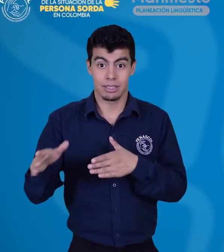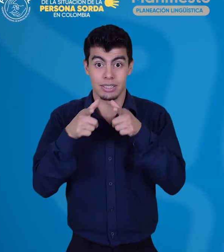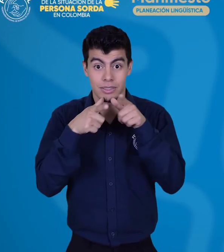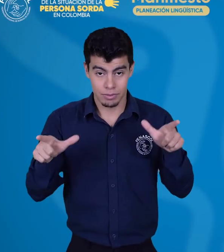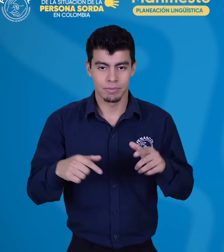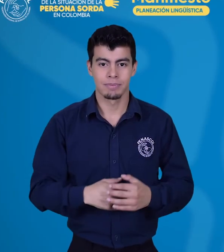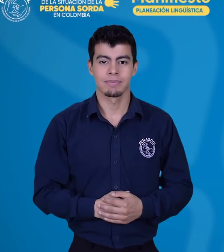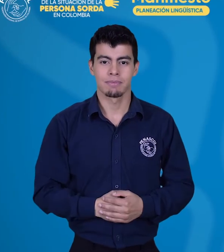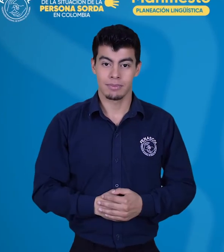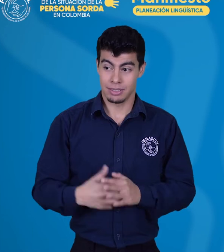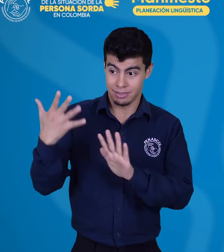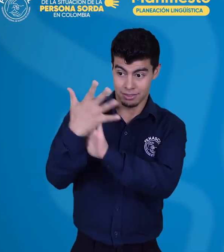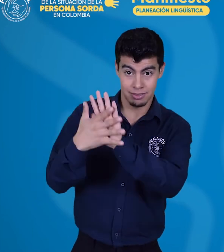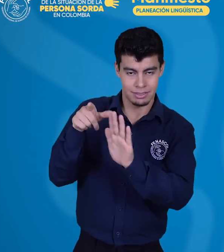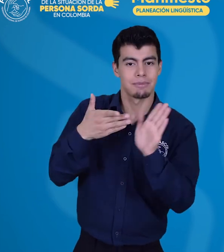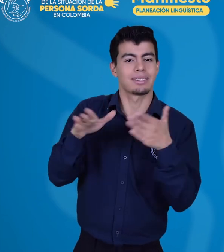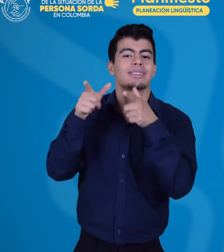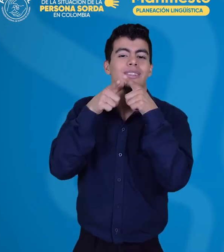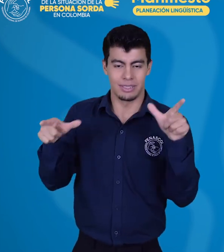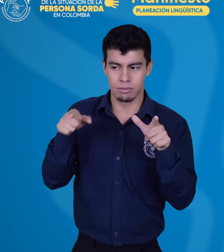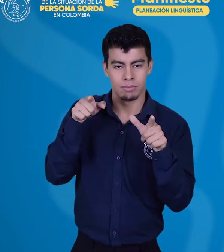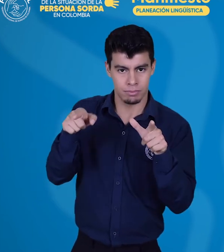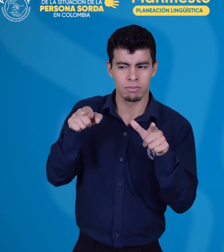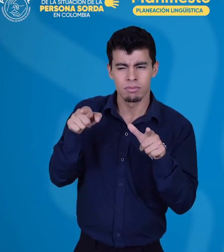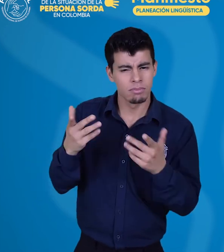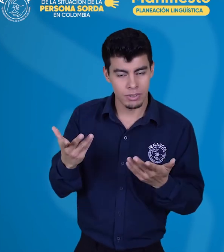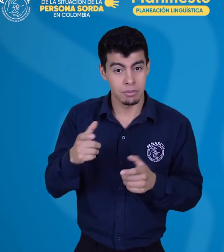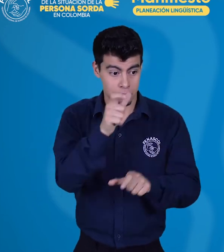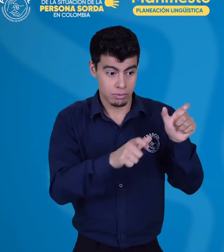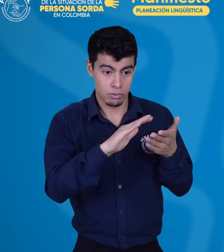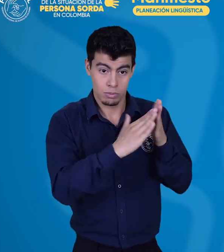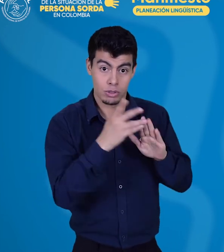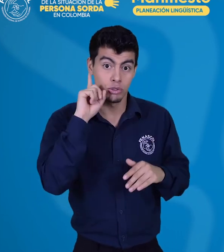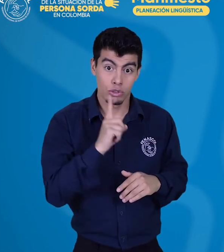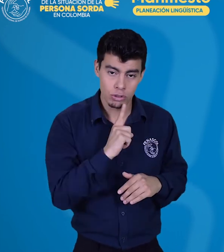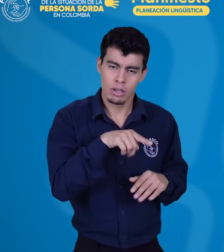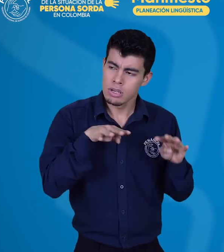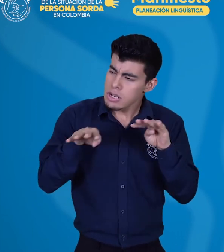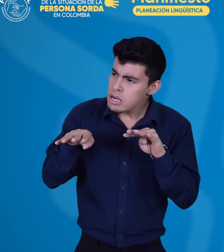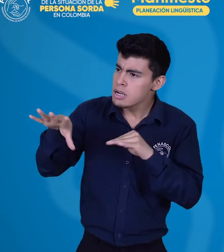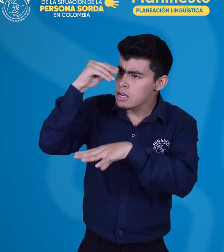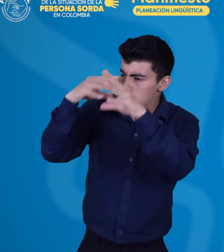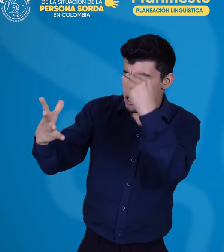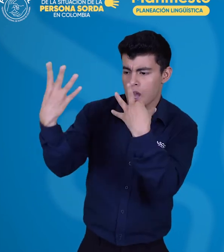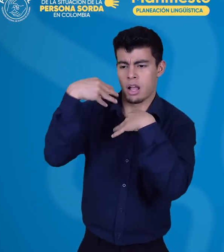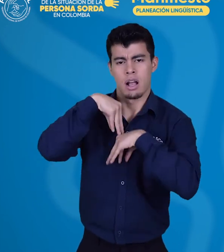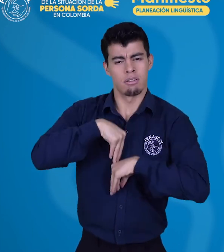Planeación lingüística Si bien la planeación lingüística de la lengua de señas colombiana ha tomado mayor